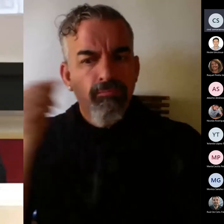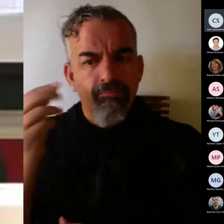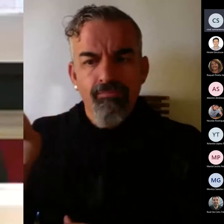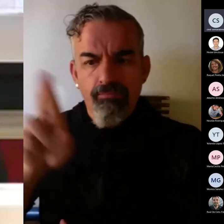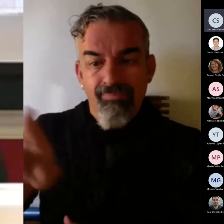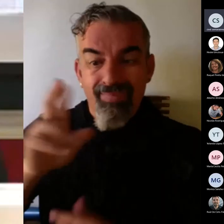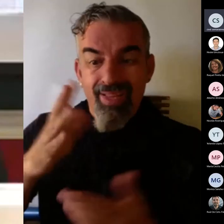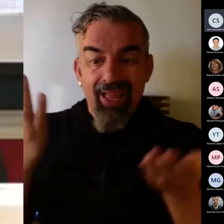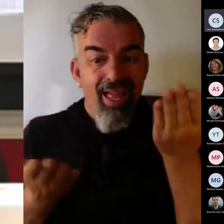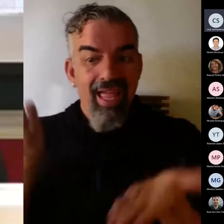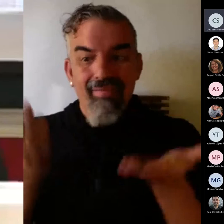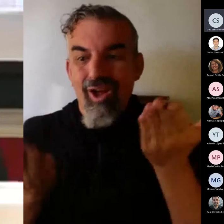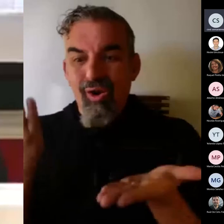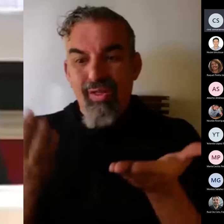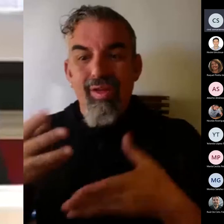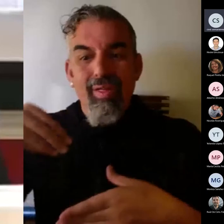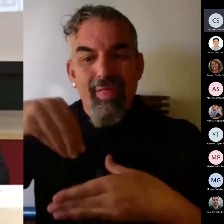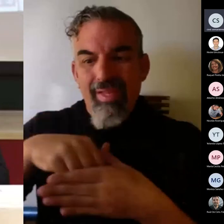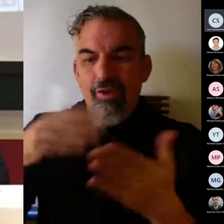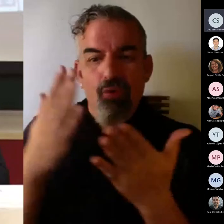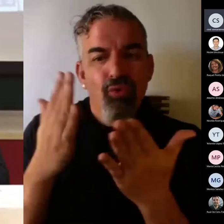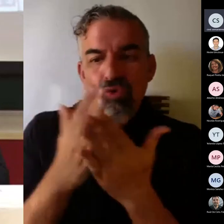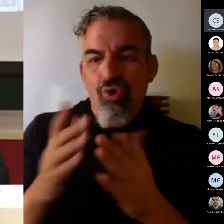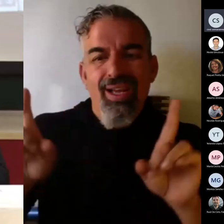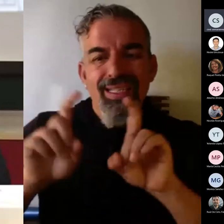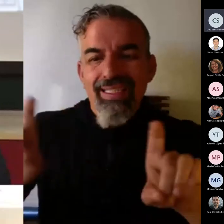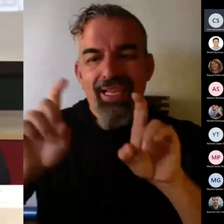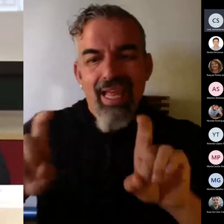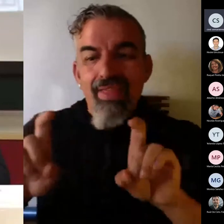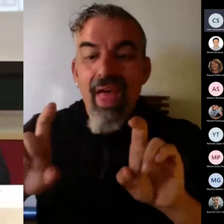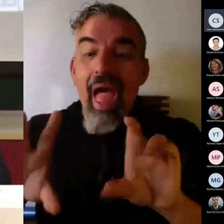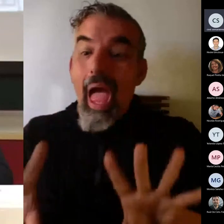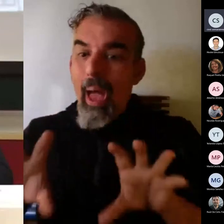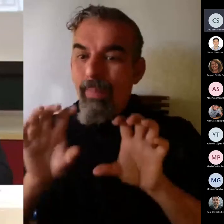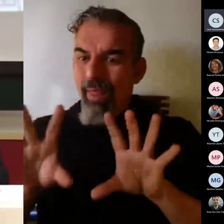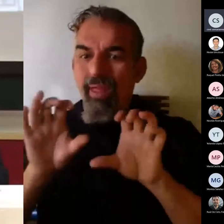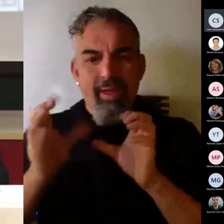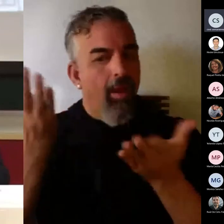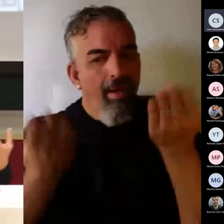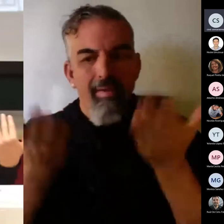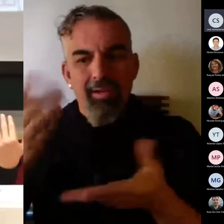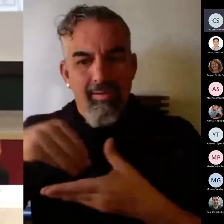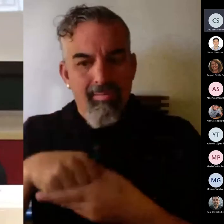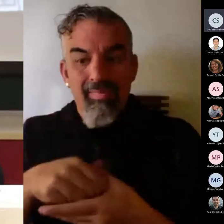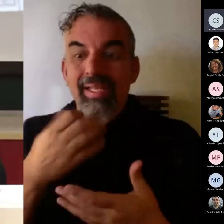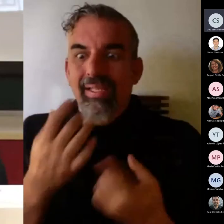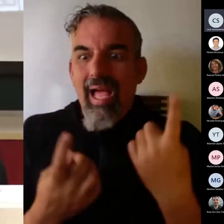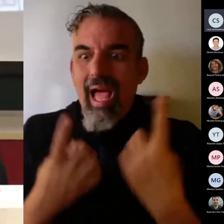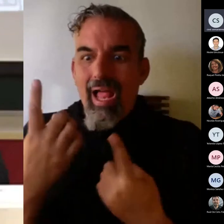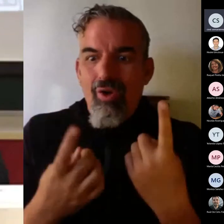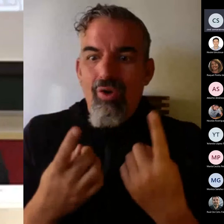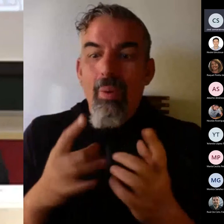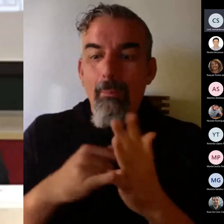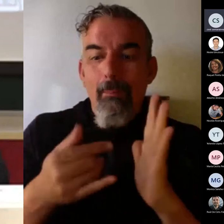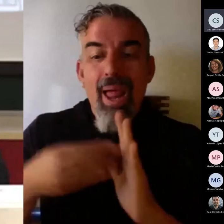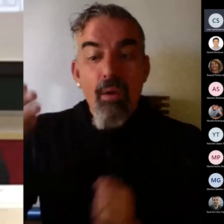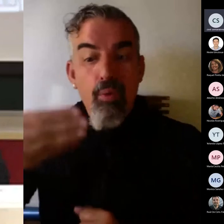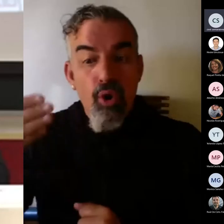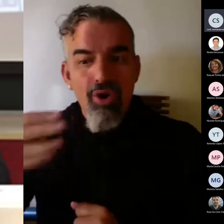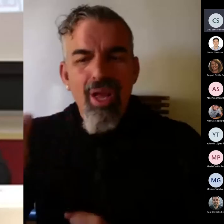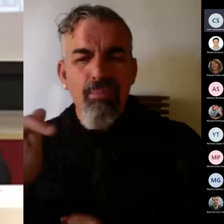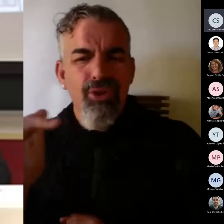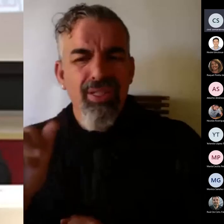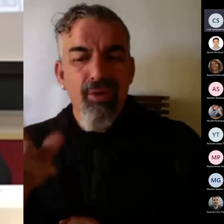evidentemente, es parte integrante de la enseñanza-aprendizaje. Si algo muy bueno nos ha traído a Bolonia es una